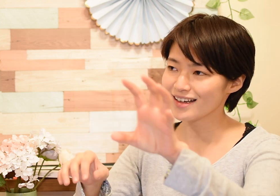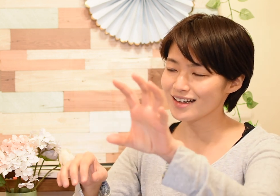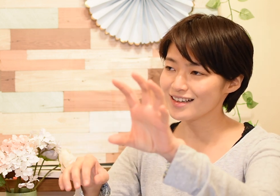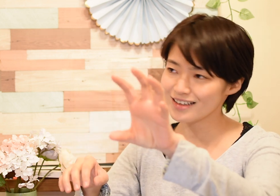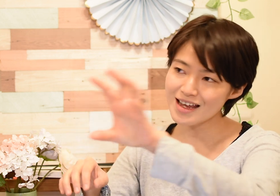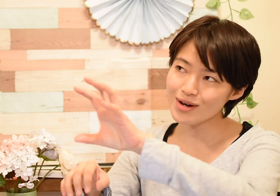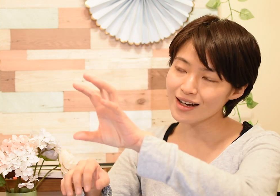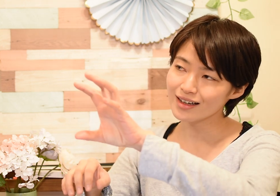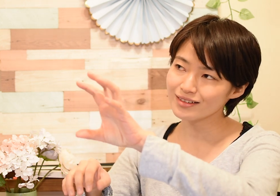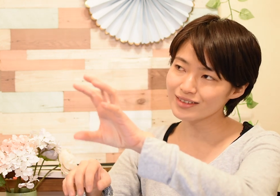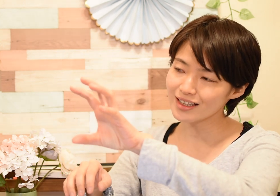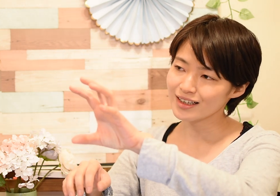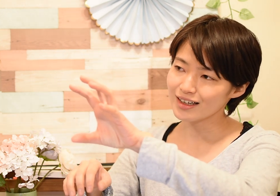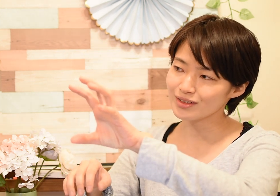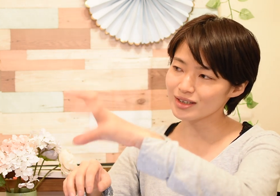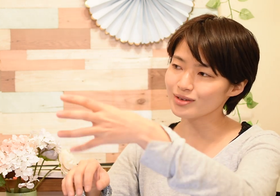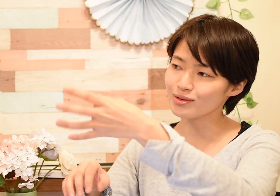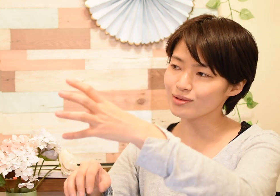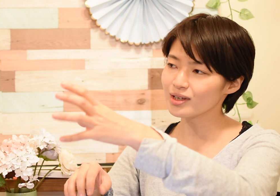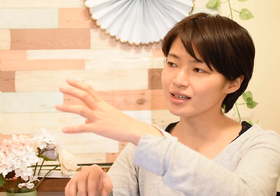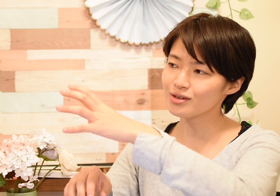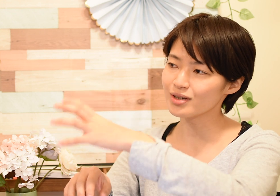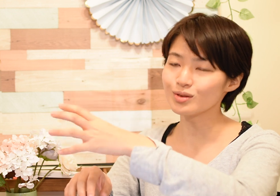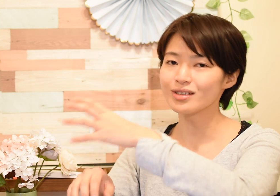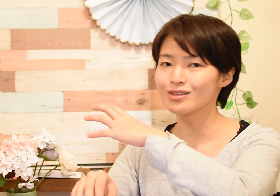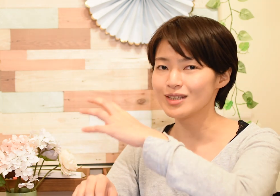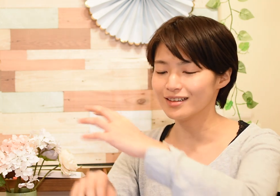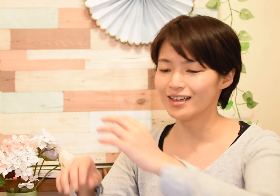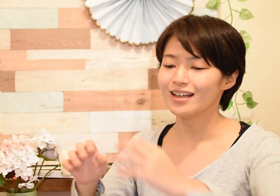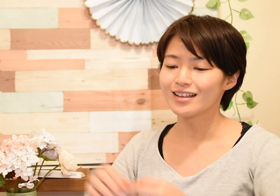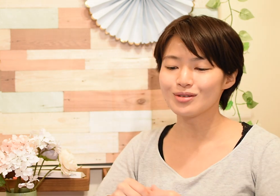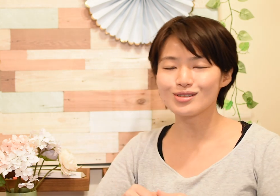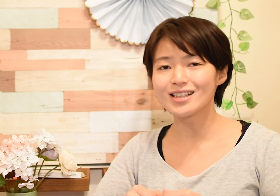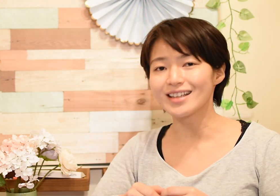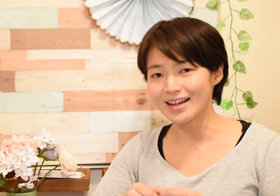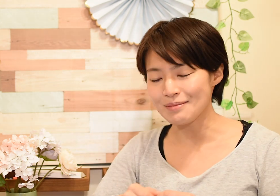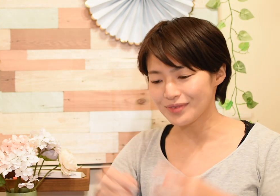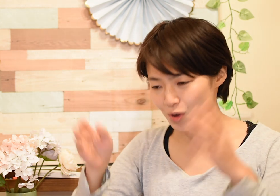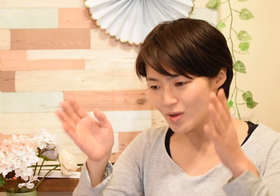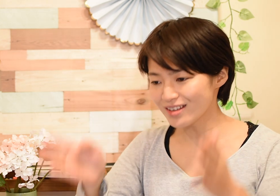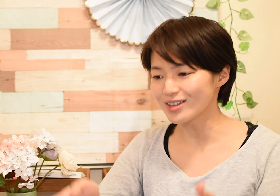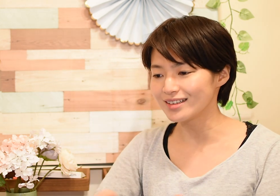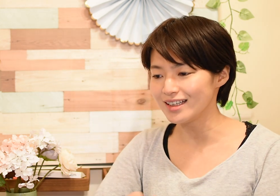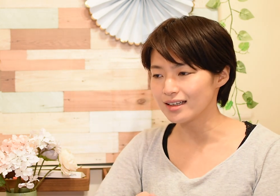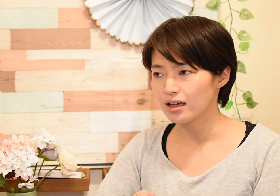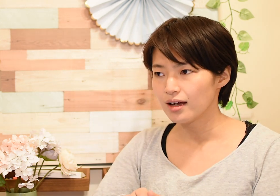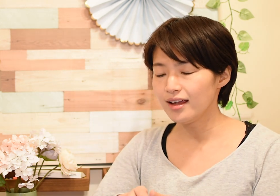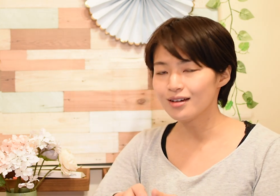令和のねあの後はこれから日本はどうなるみたいなタイトルつけたらコメント欄にえ、